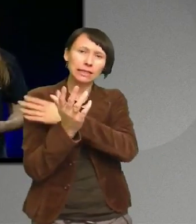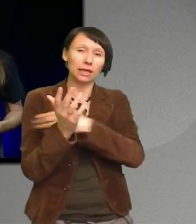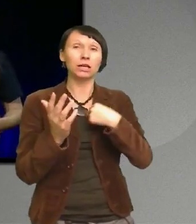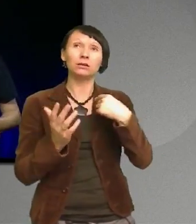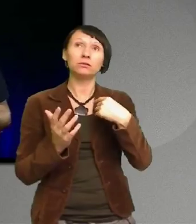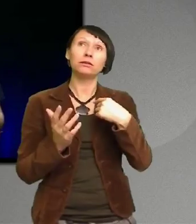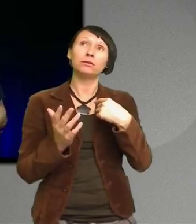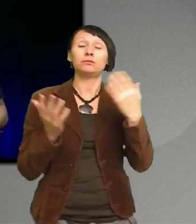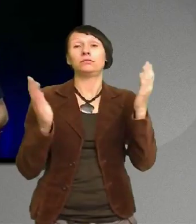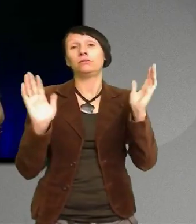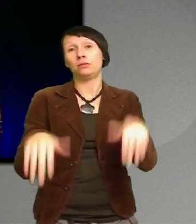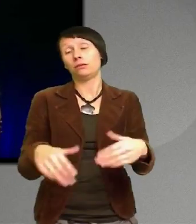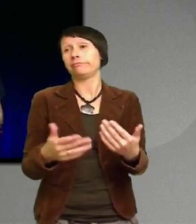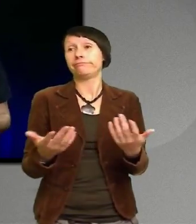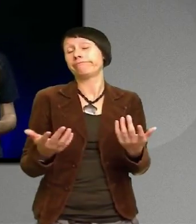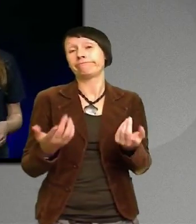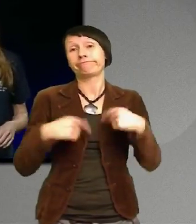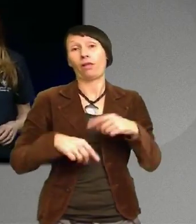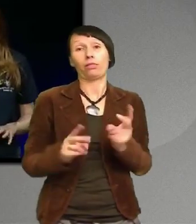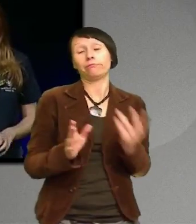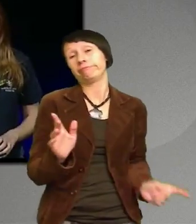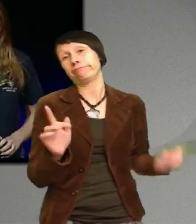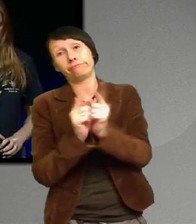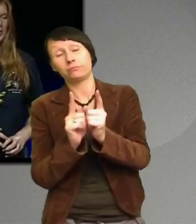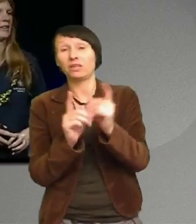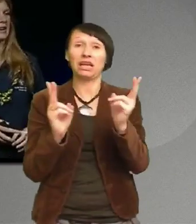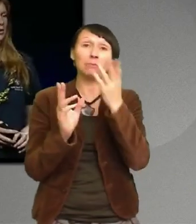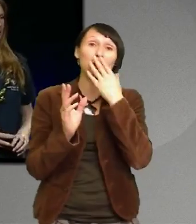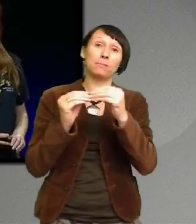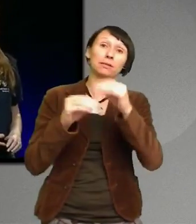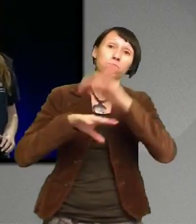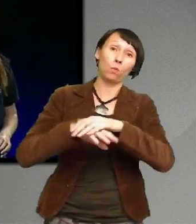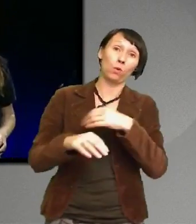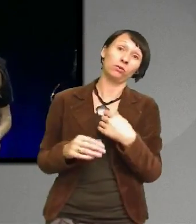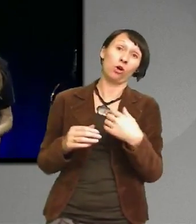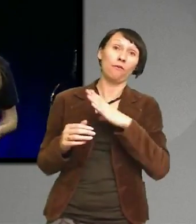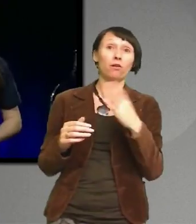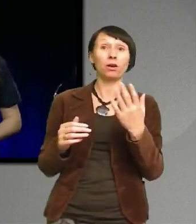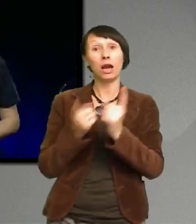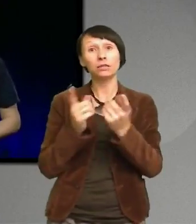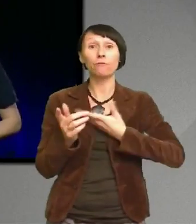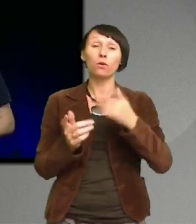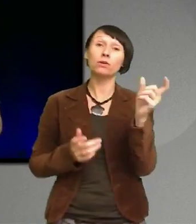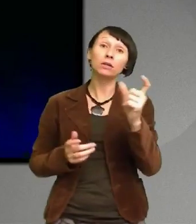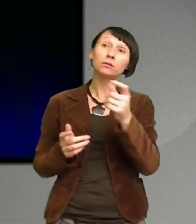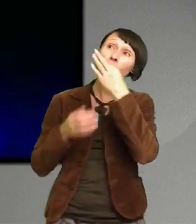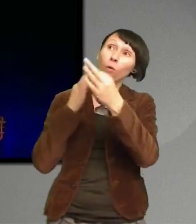Kan jag ändå fråga honom om allt möjligt Men plötsligt hade det gått ett halvår Och han fick ett jobberbjudande i New York